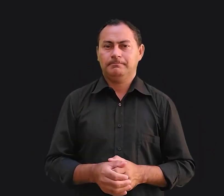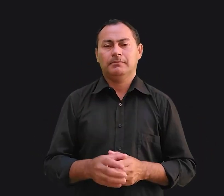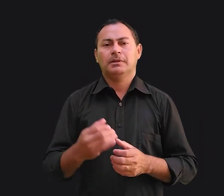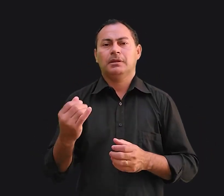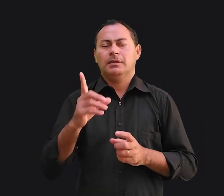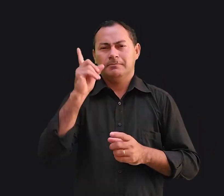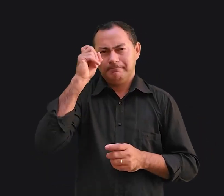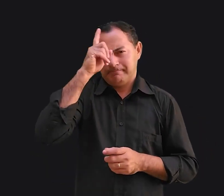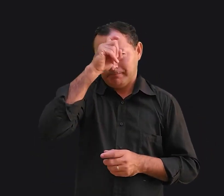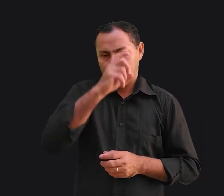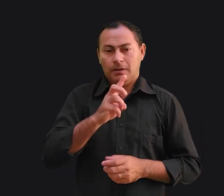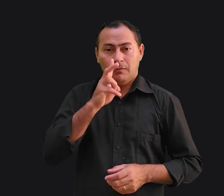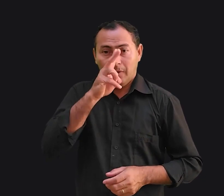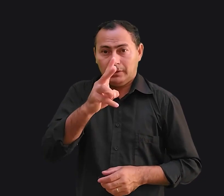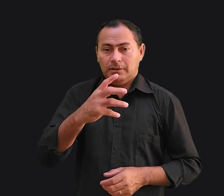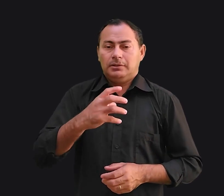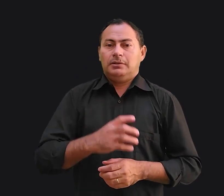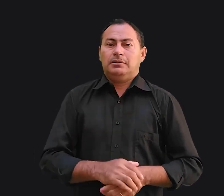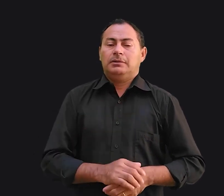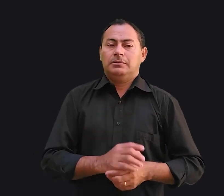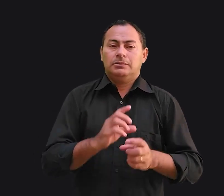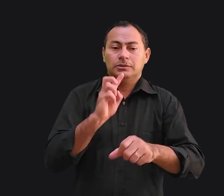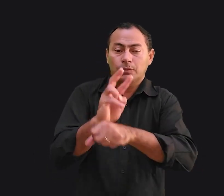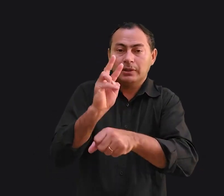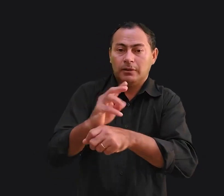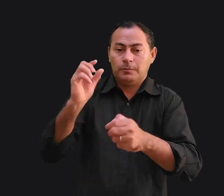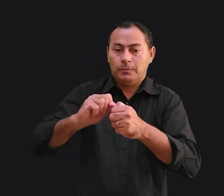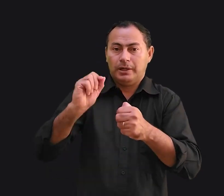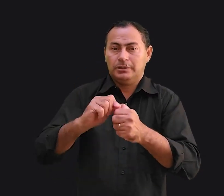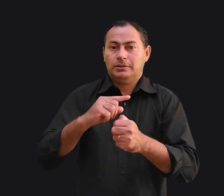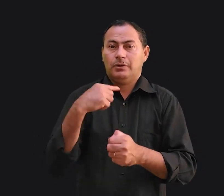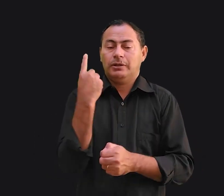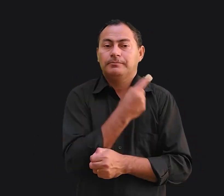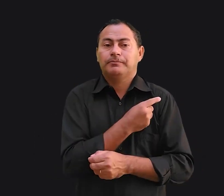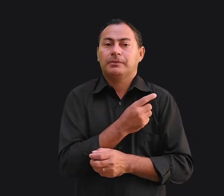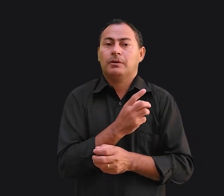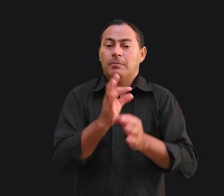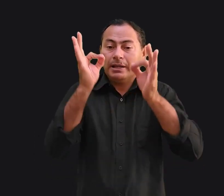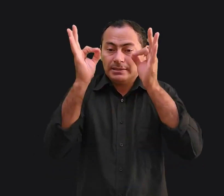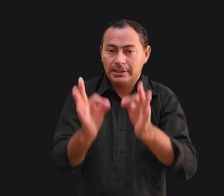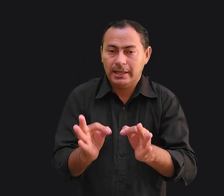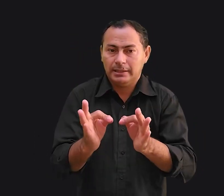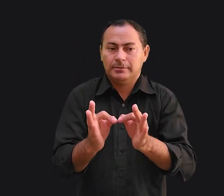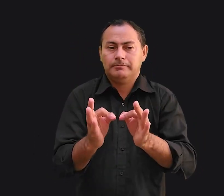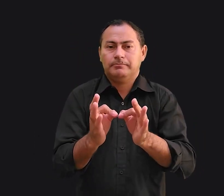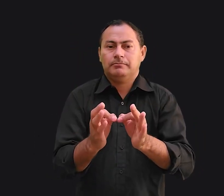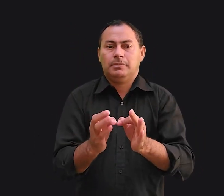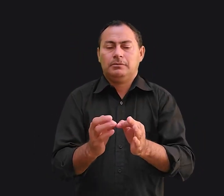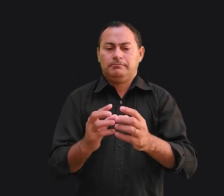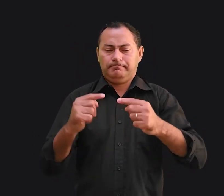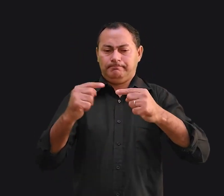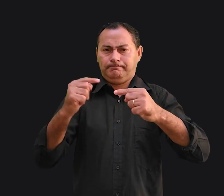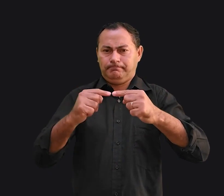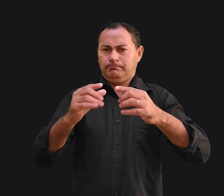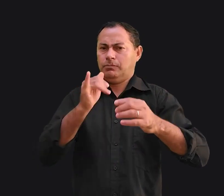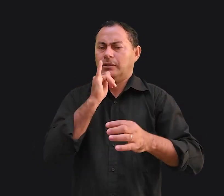É muito difícil fortalecer esses elos que nos fazem um. Quando acerta a certa incompatibilidade, por exemplo,